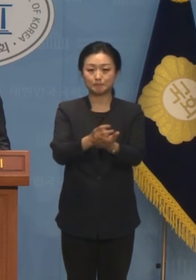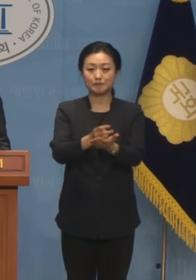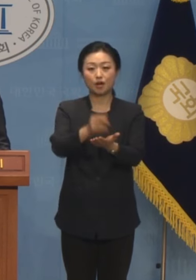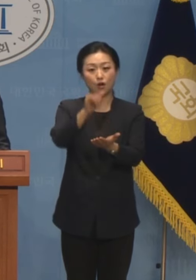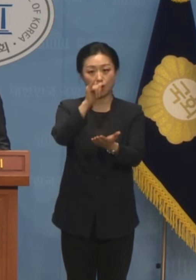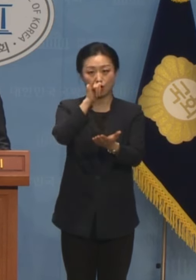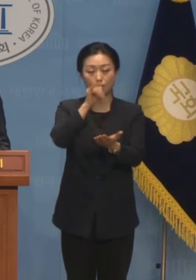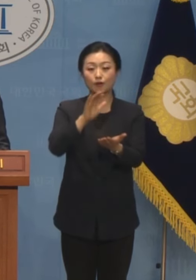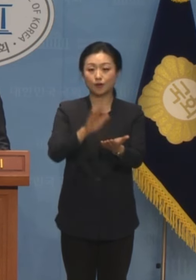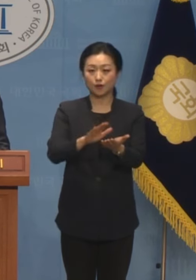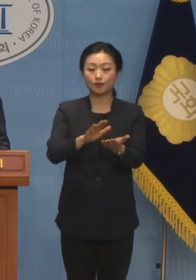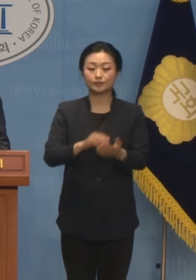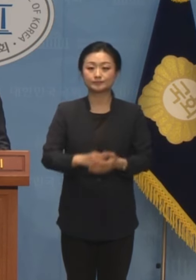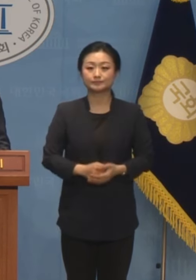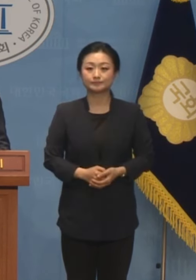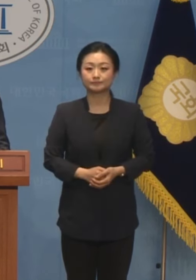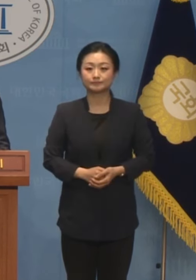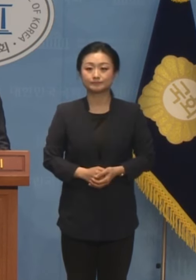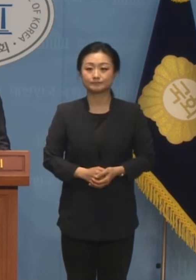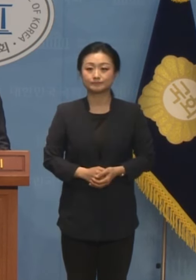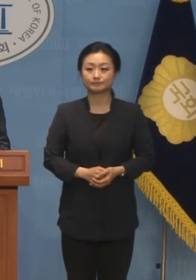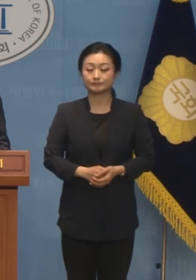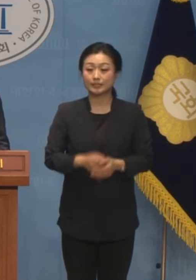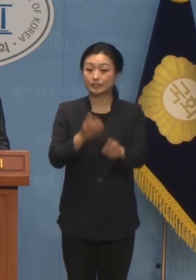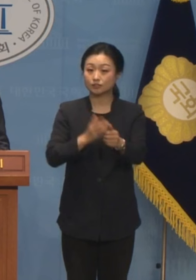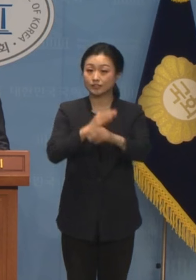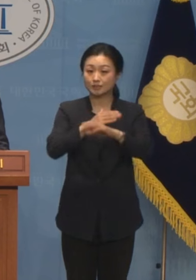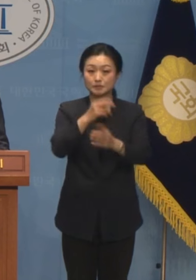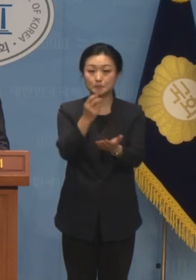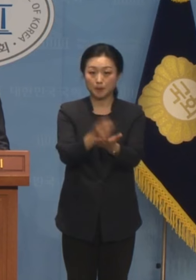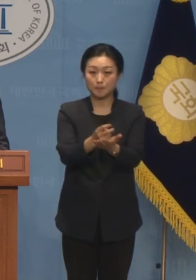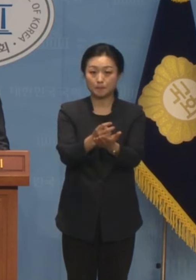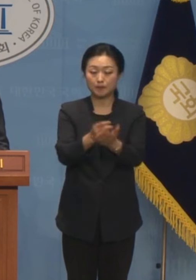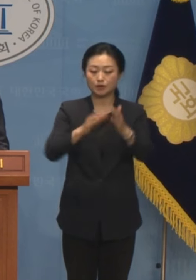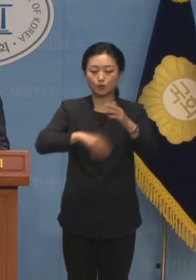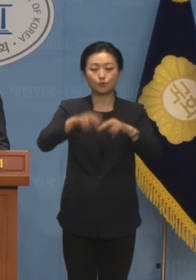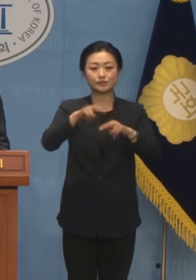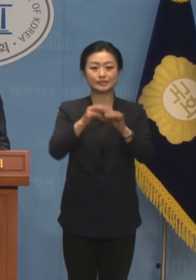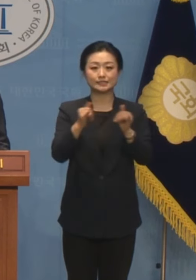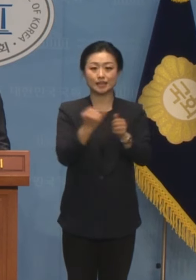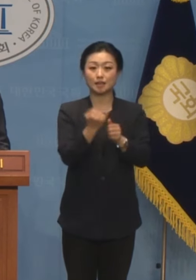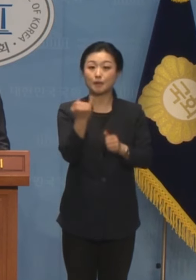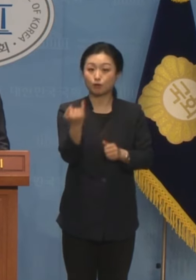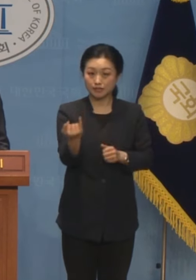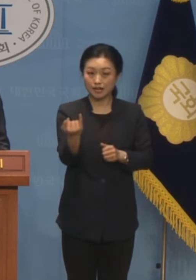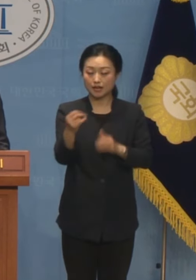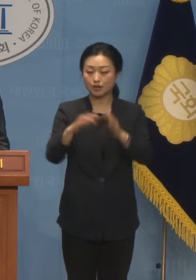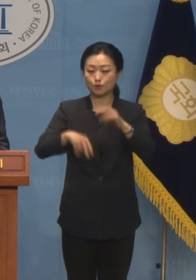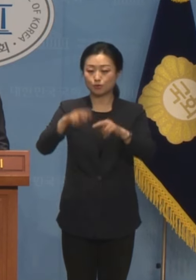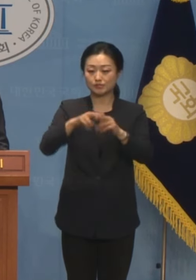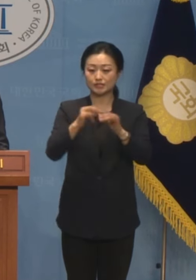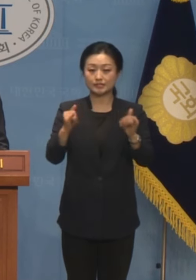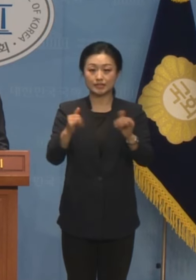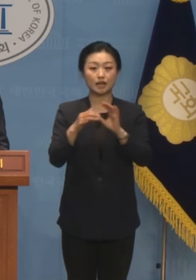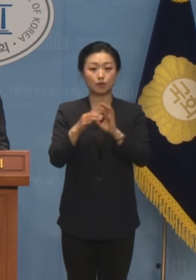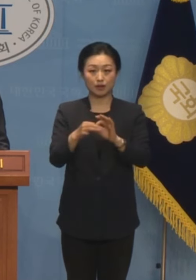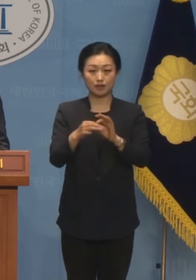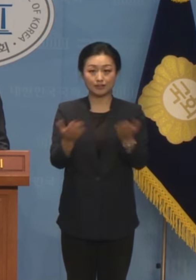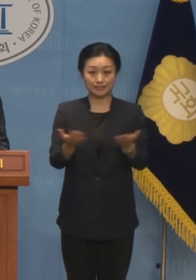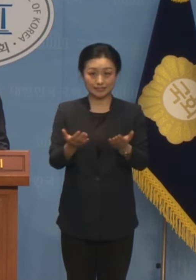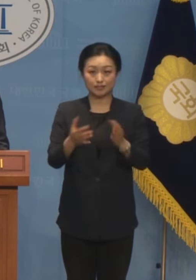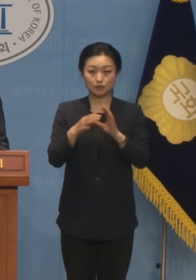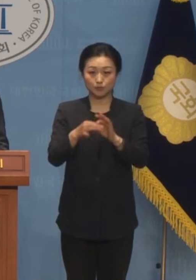되어 있습니다. 물론 청탁금지법상 공직자의 배우자가 공직자의 직무와 관련해서